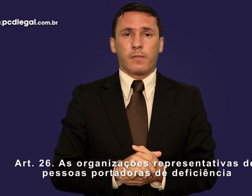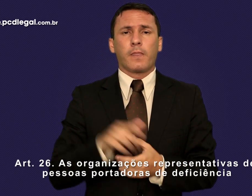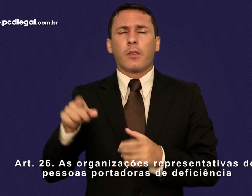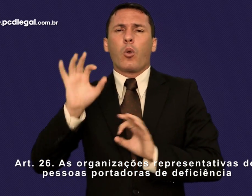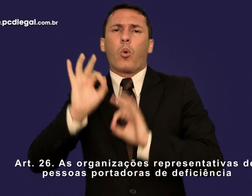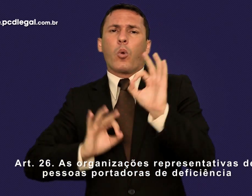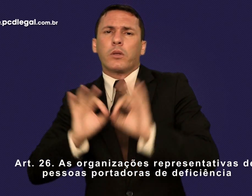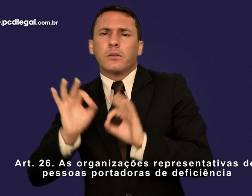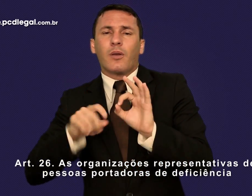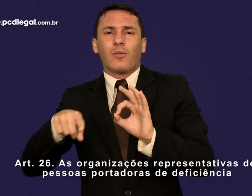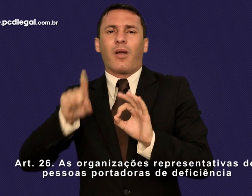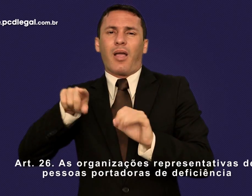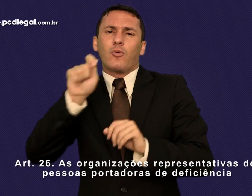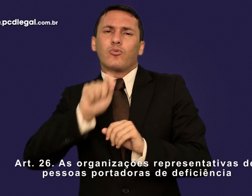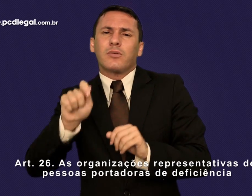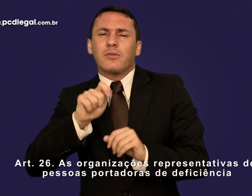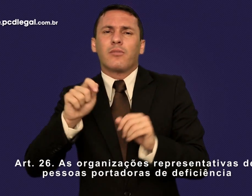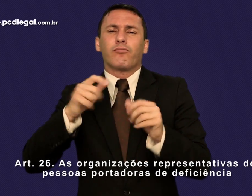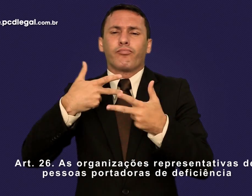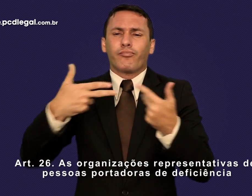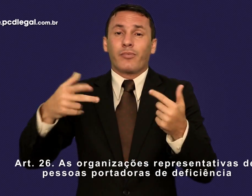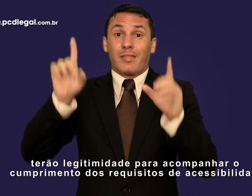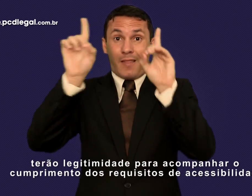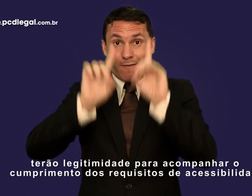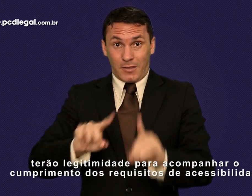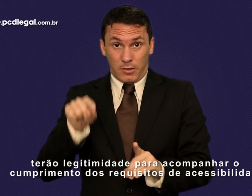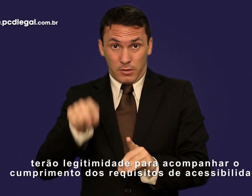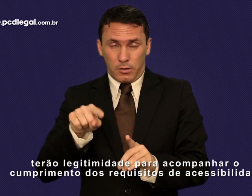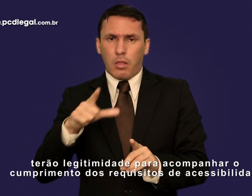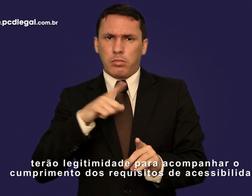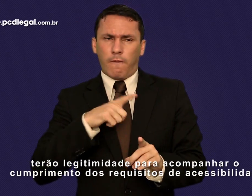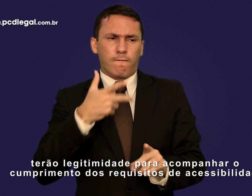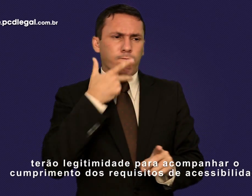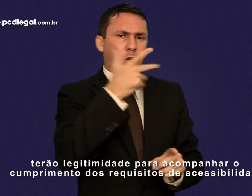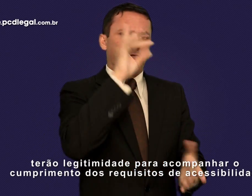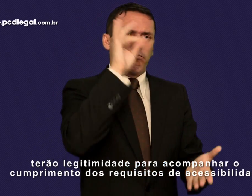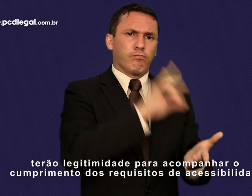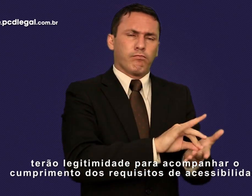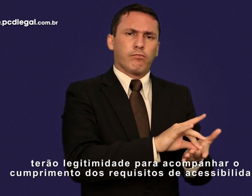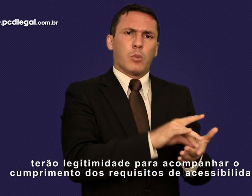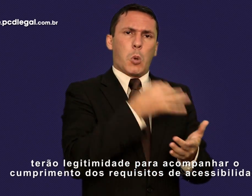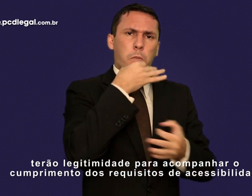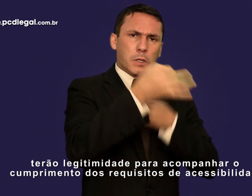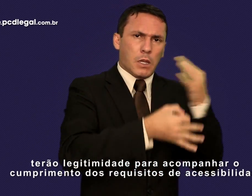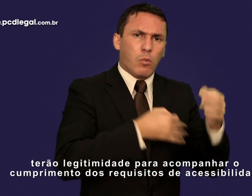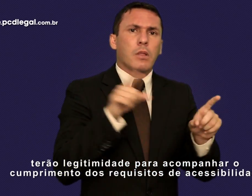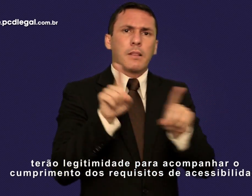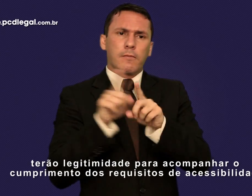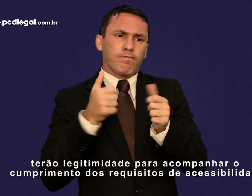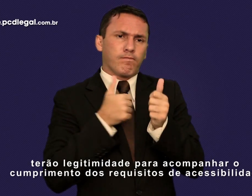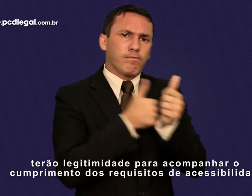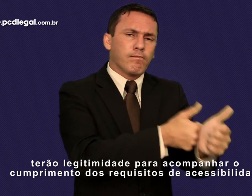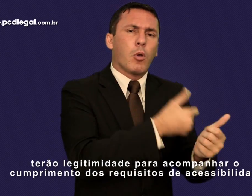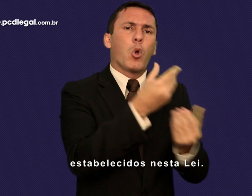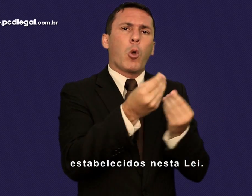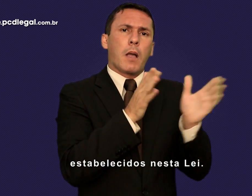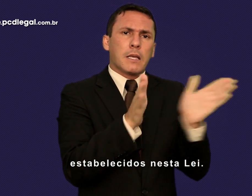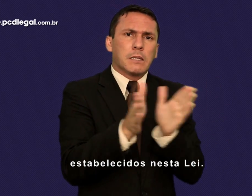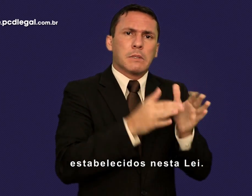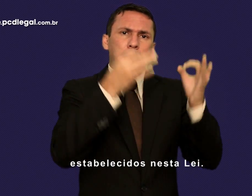representativas de pessoas portadoras de deficiência terão legitimidade para acompanhar o cumprimento dos requisitos de acessibilidade estabelecidos